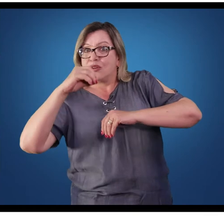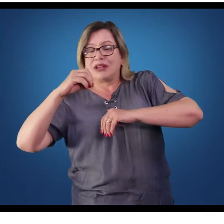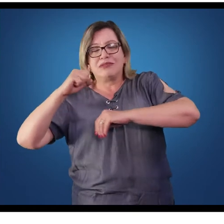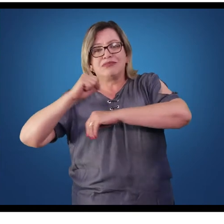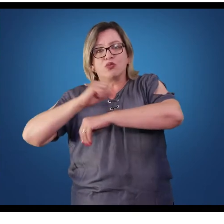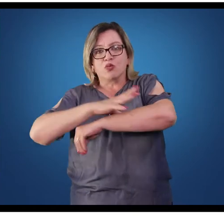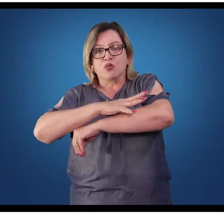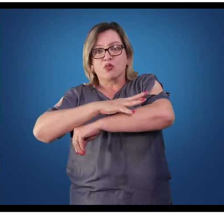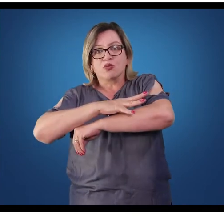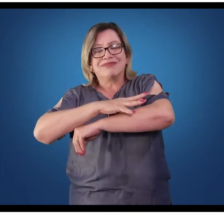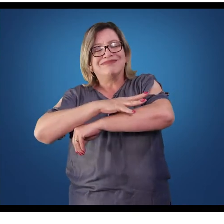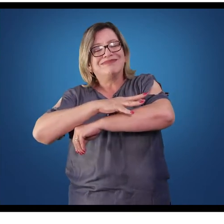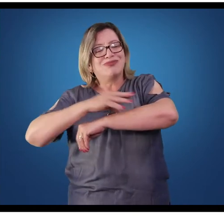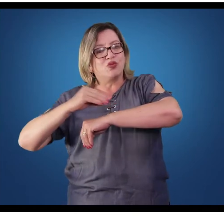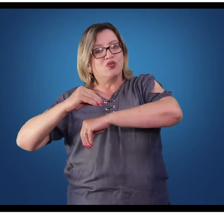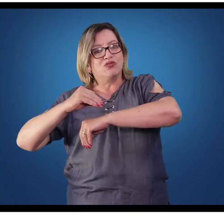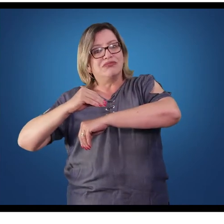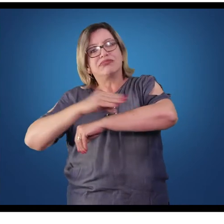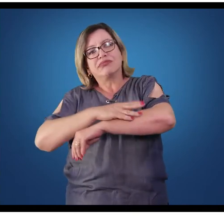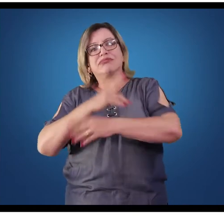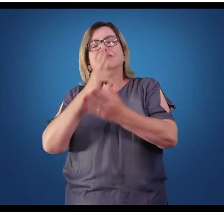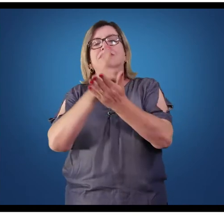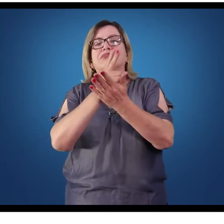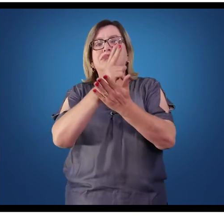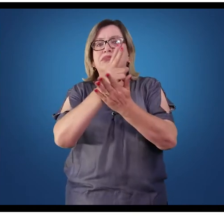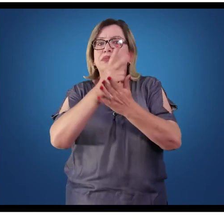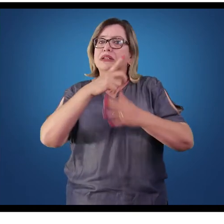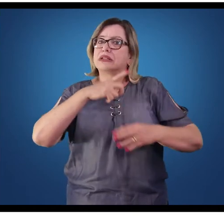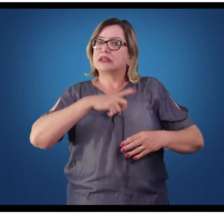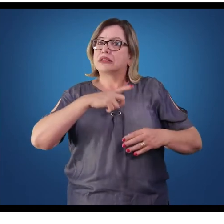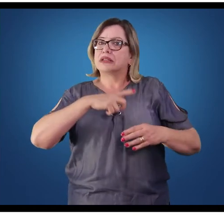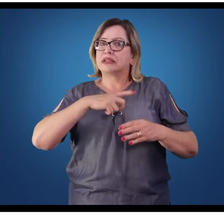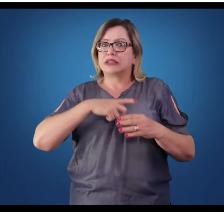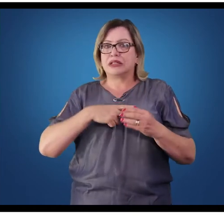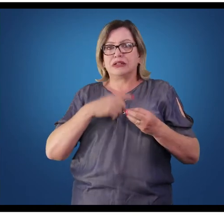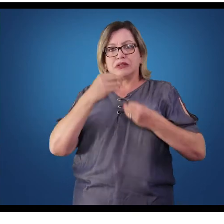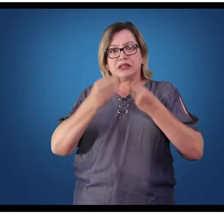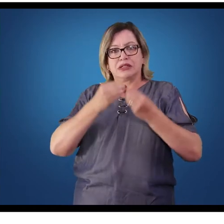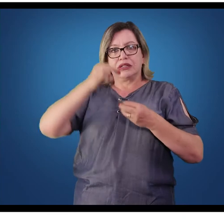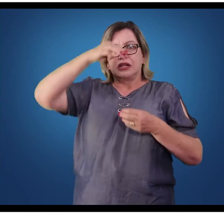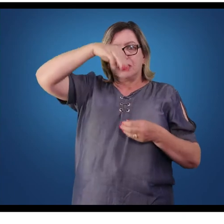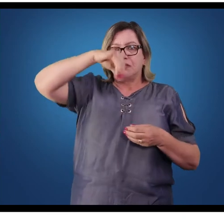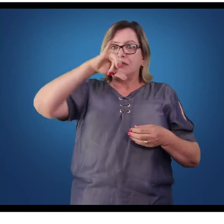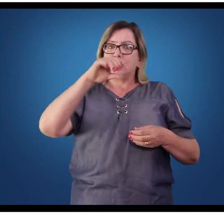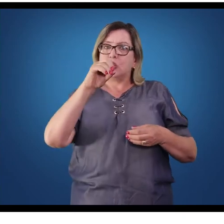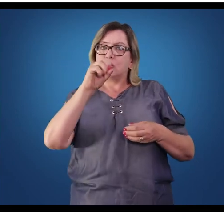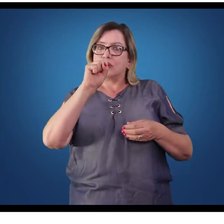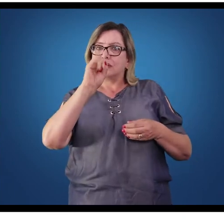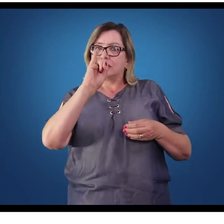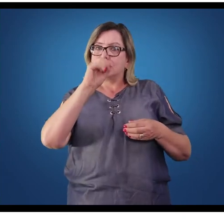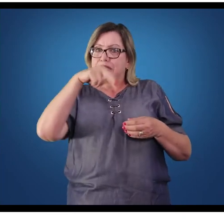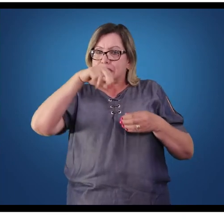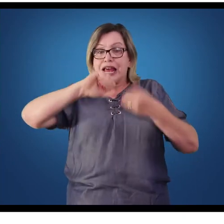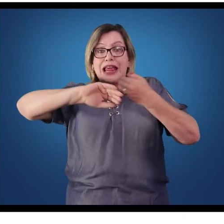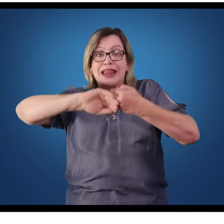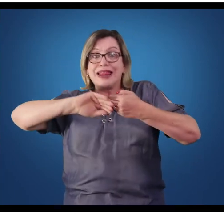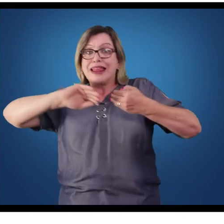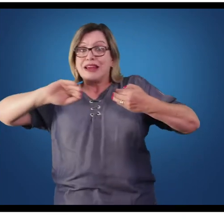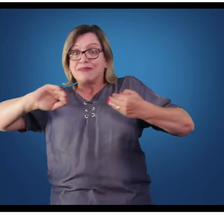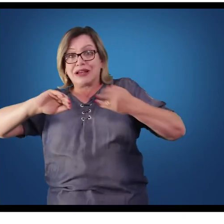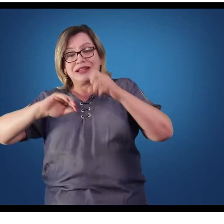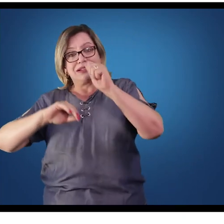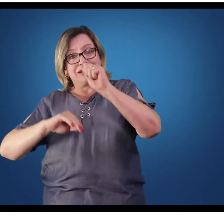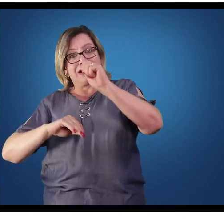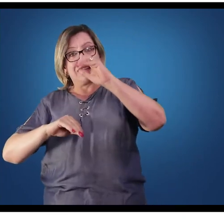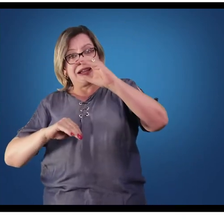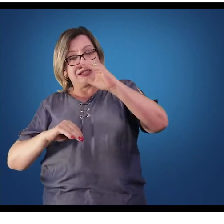relaxamento das fibras musculares, aonde teremos, então, a miosina desacoplando da actina, liberando o